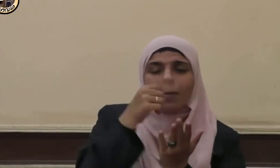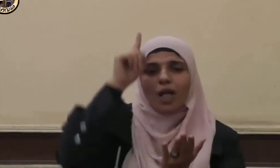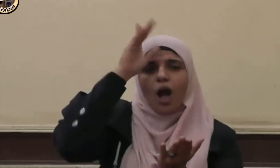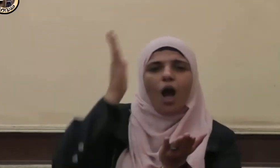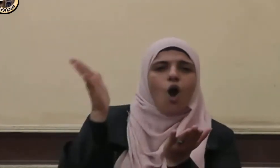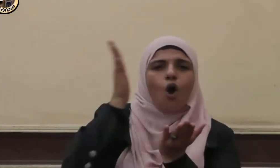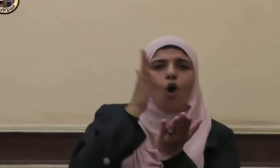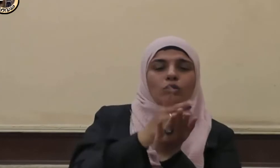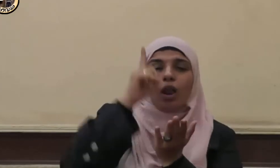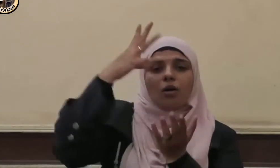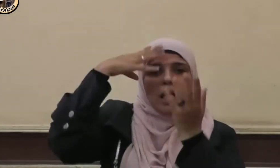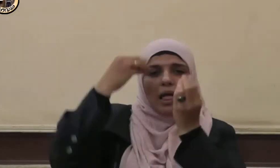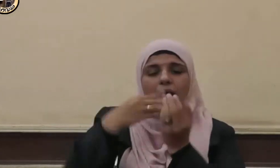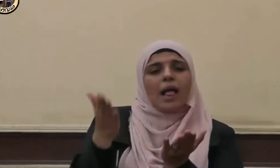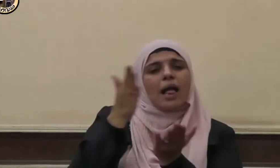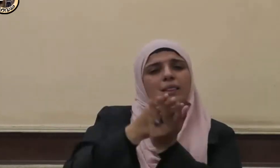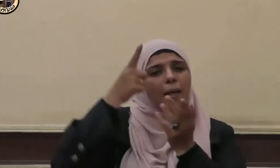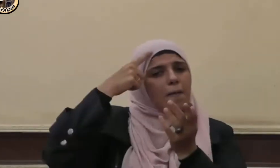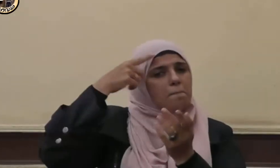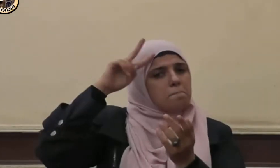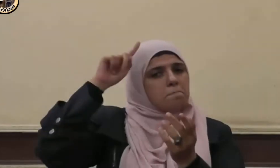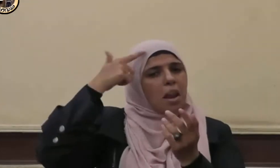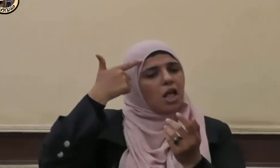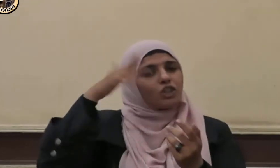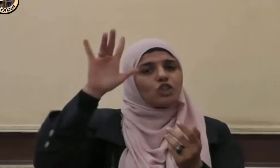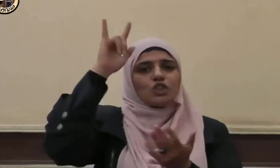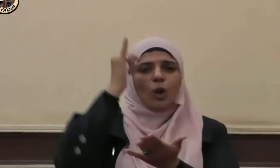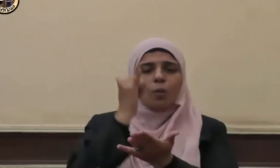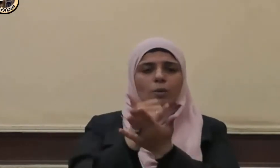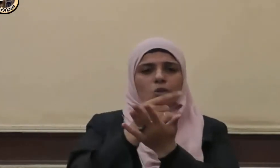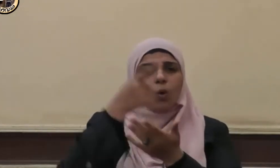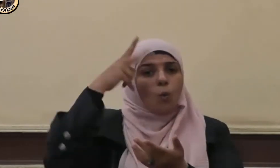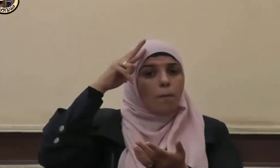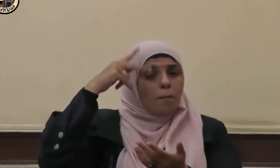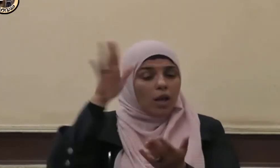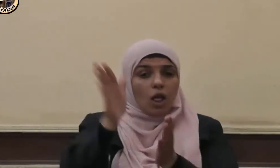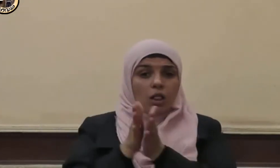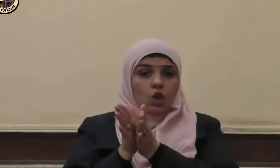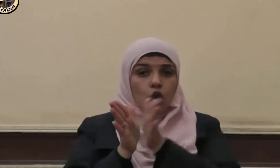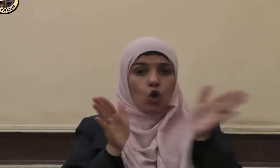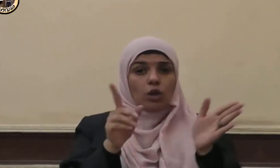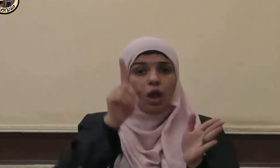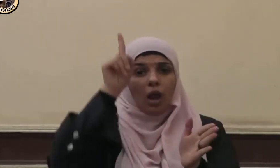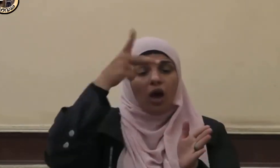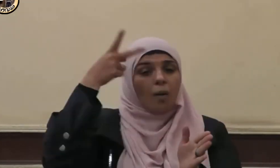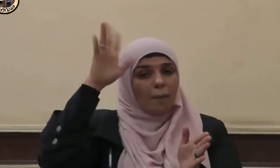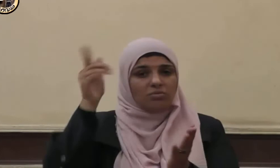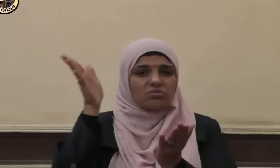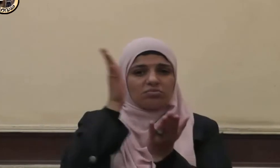يهدي به من يشاء ومن يضي الله فما له من هذا